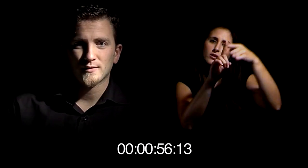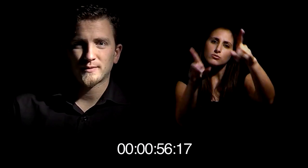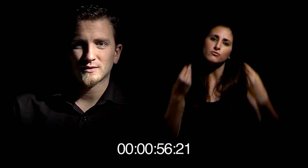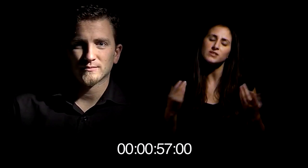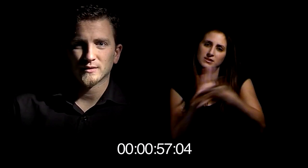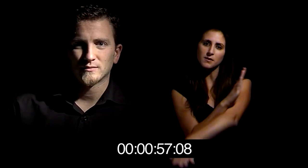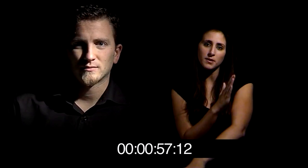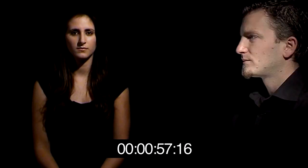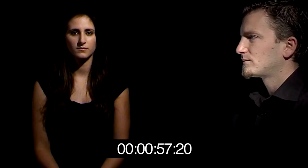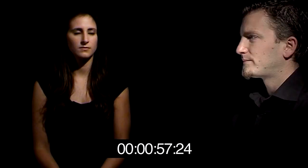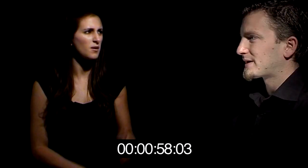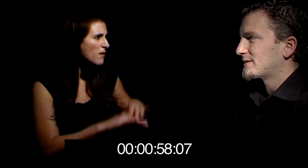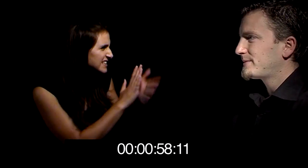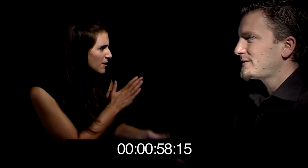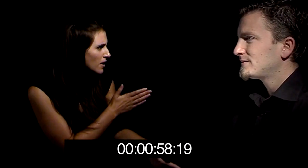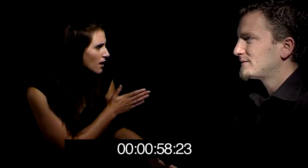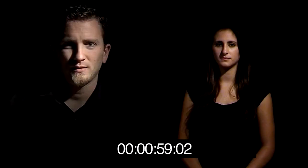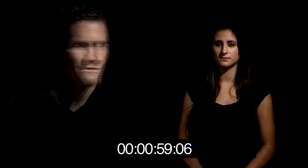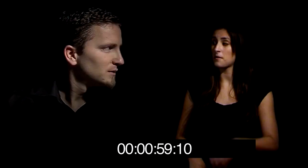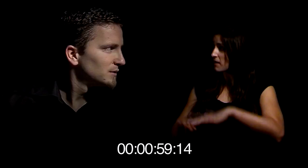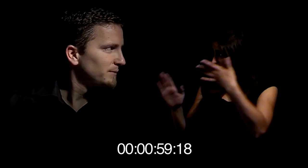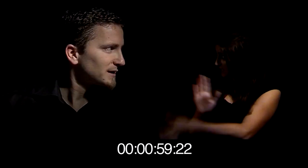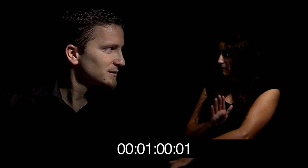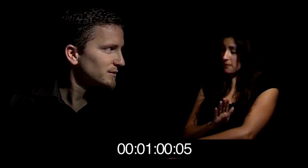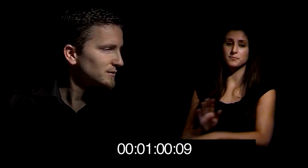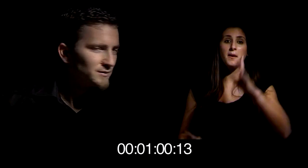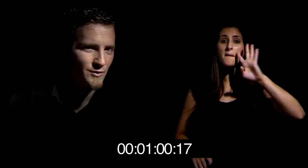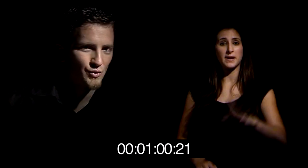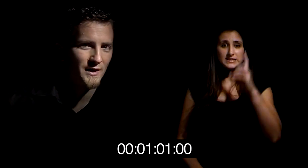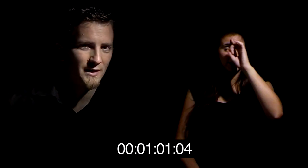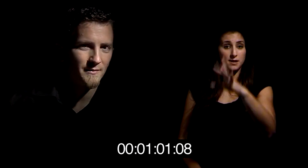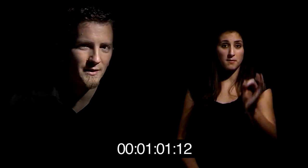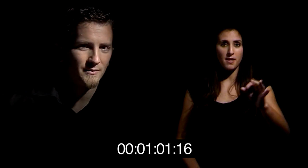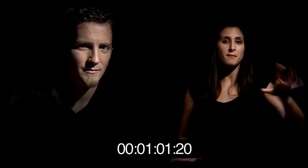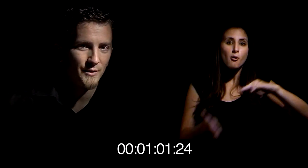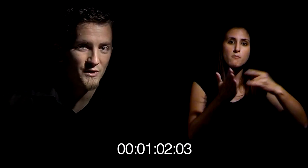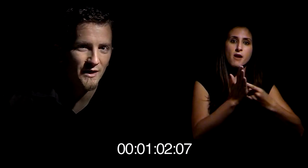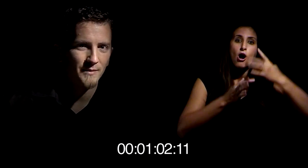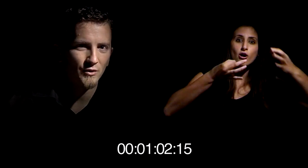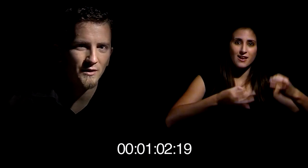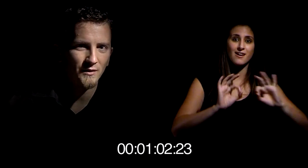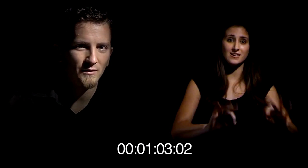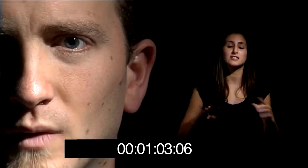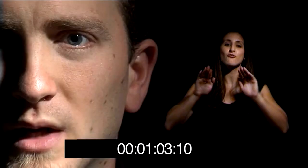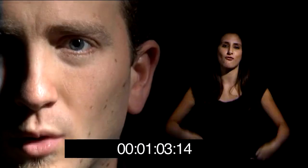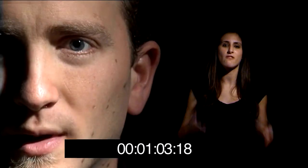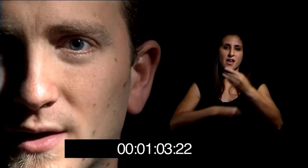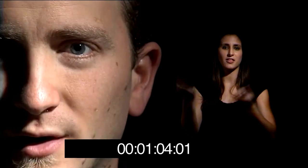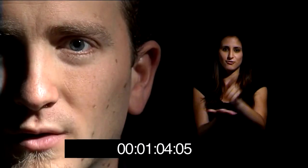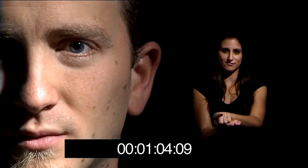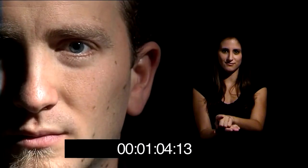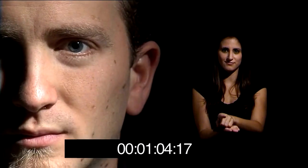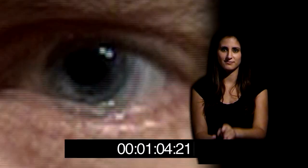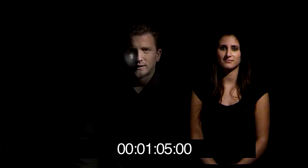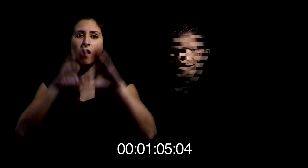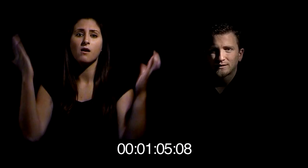para que tú vivas para siempre. ¿Para siempre? Para siempre. Suena increíble, ¿verdad? Pero ese era el plan original. Y volverá a